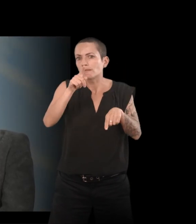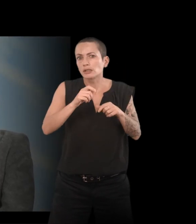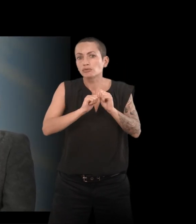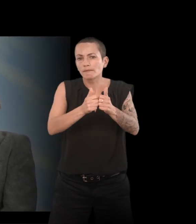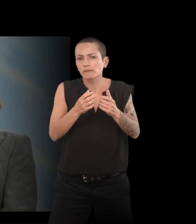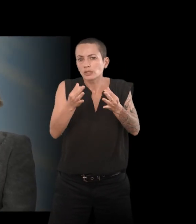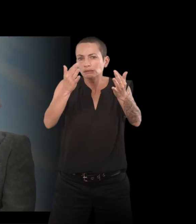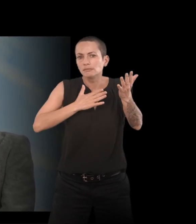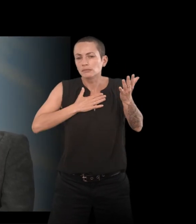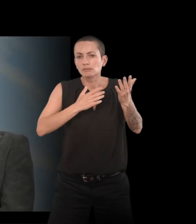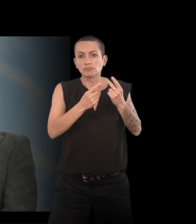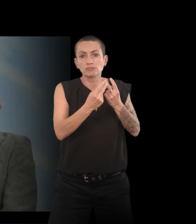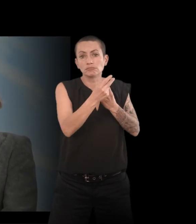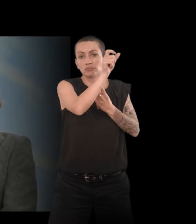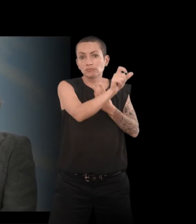nous, évidemment, est fatiguée ou que sais-je.